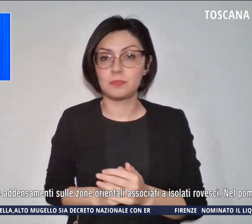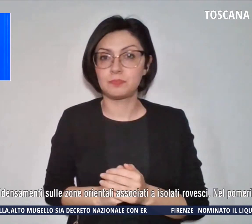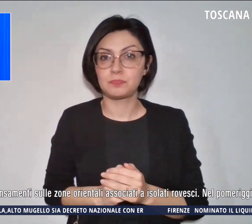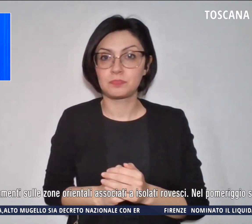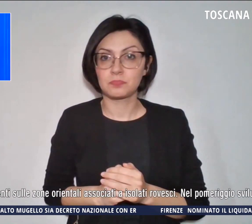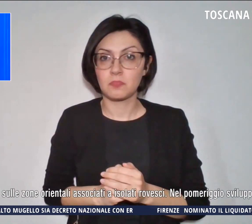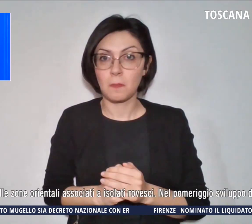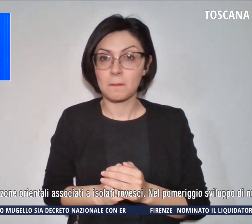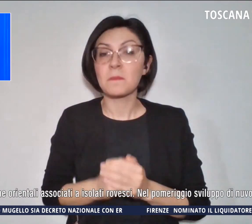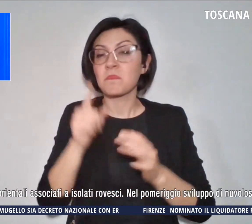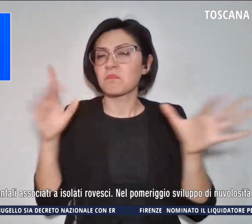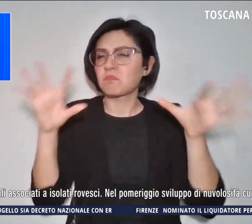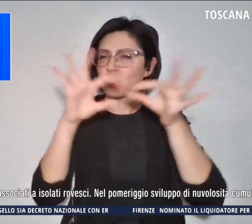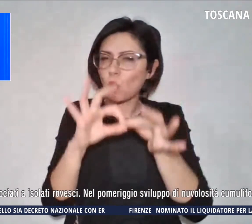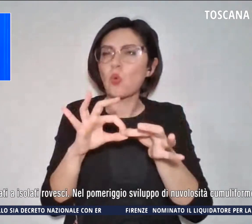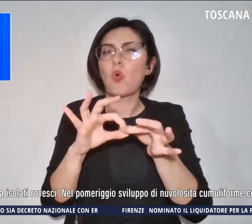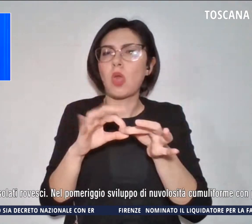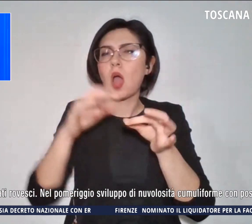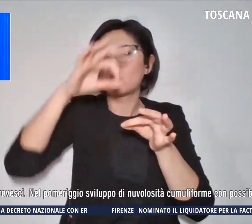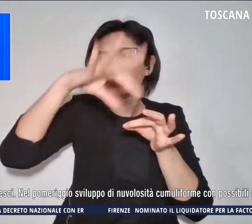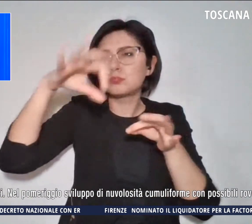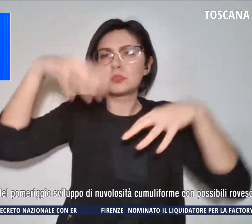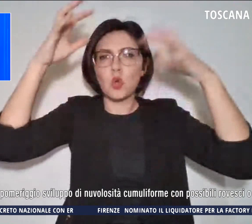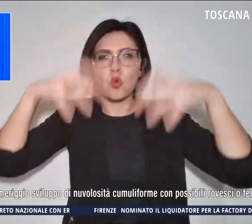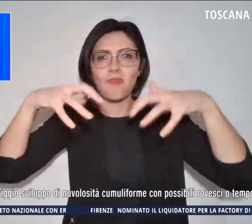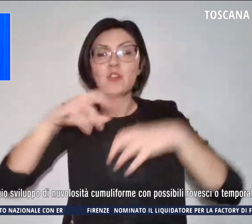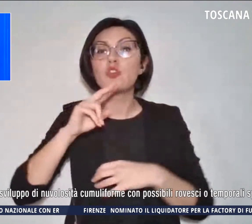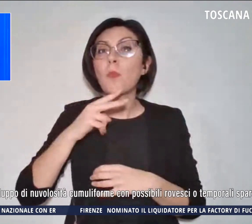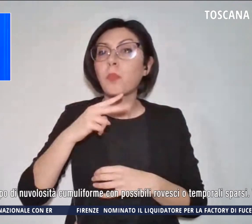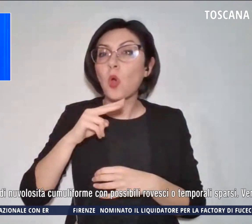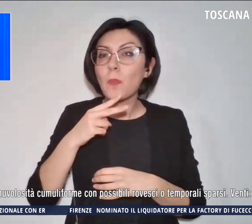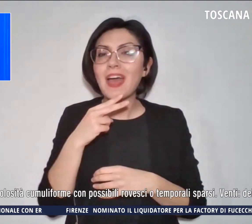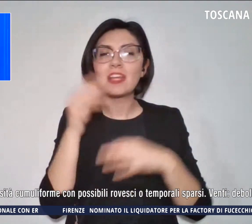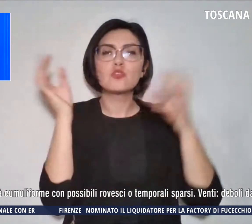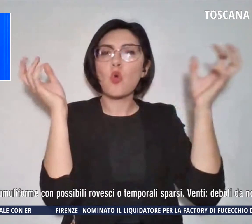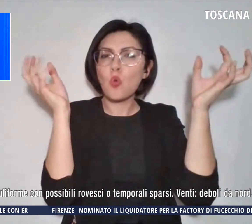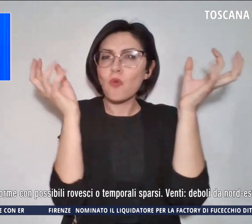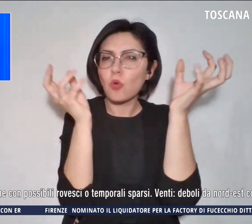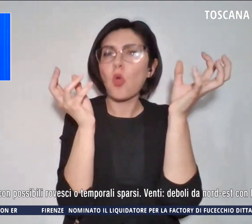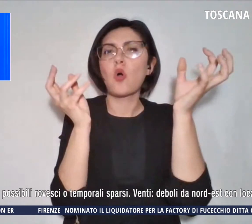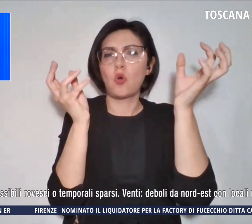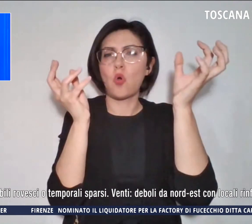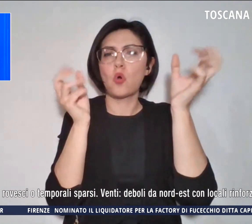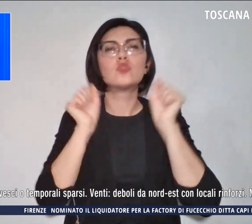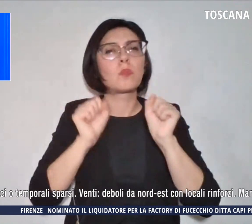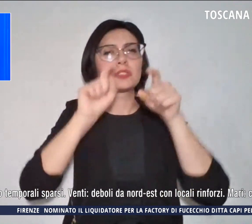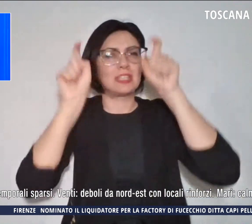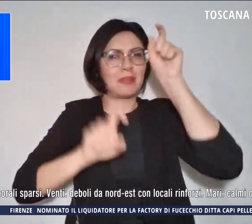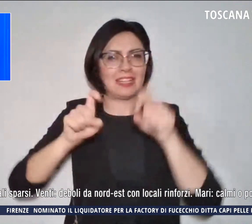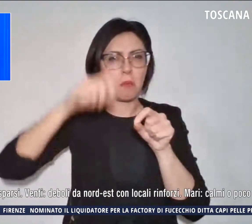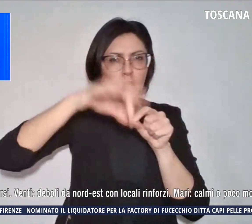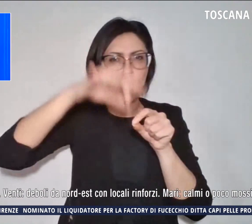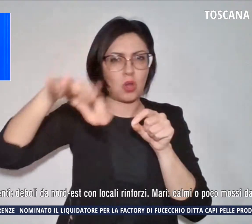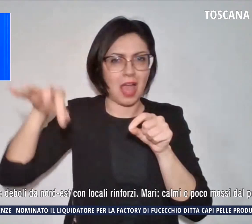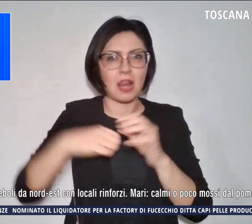associate a isolati rovesci. Nel pomeriggio nuvolosità con possibili temporali sparsi. I